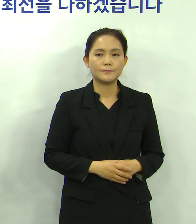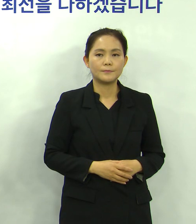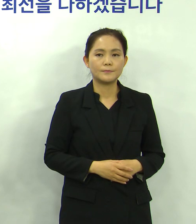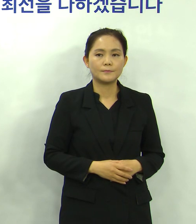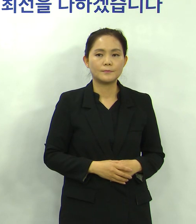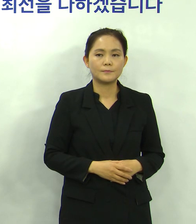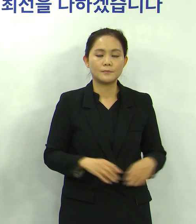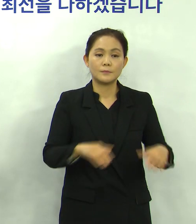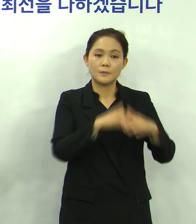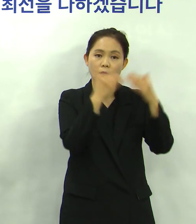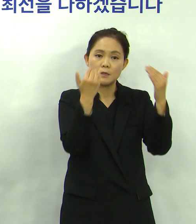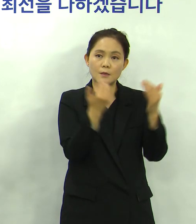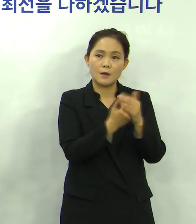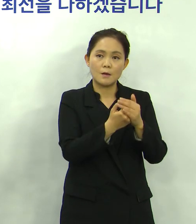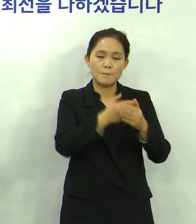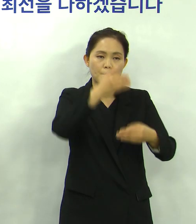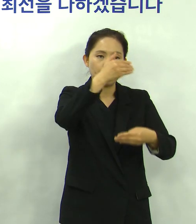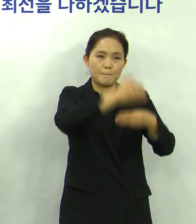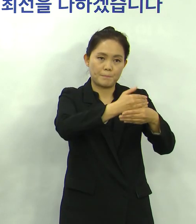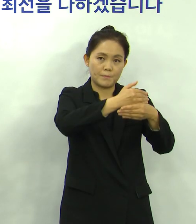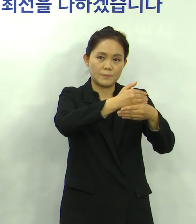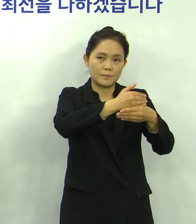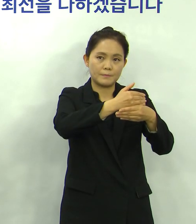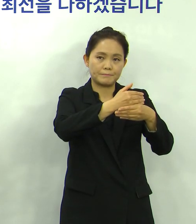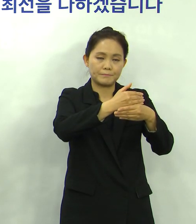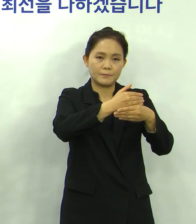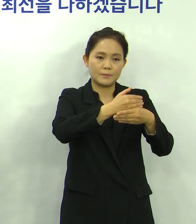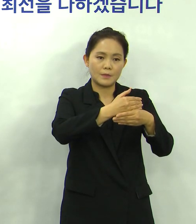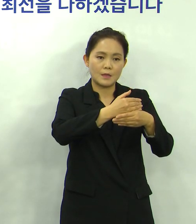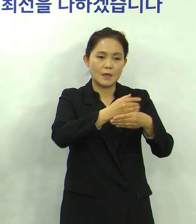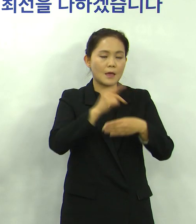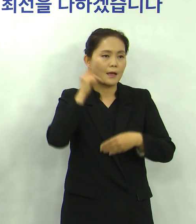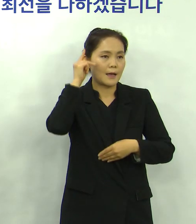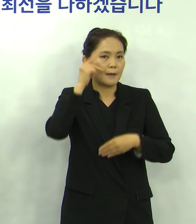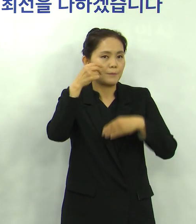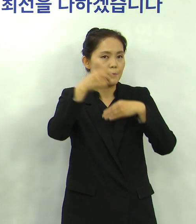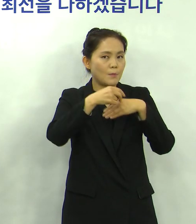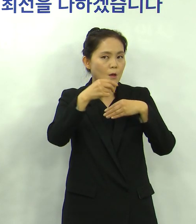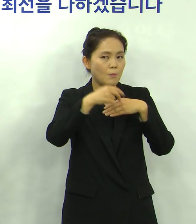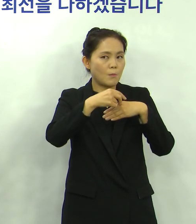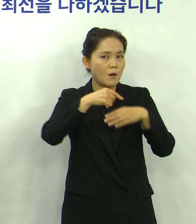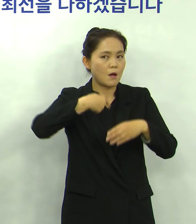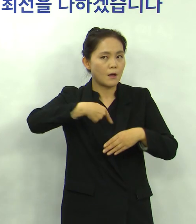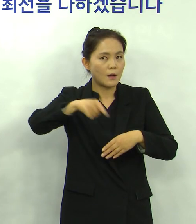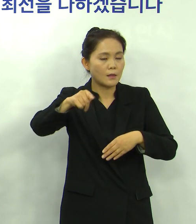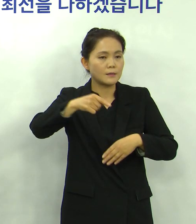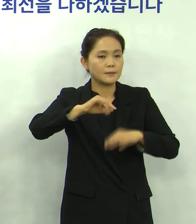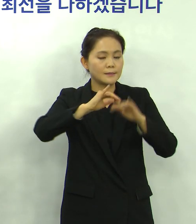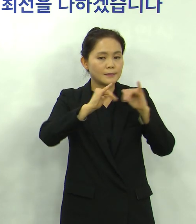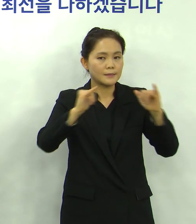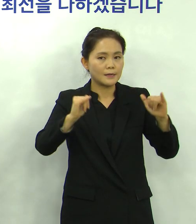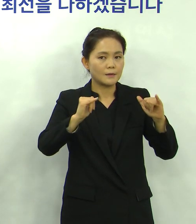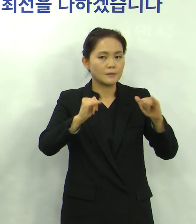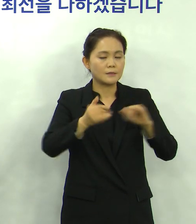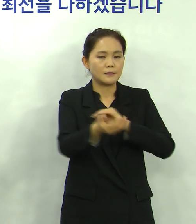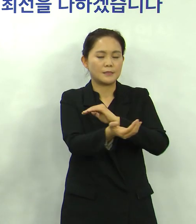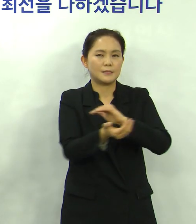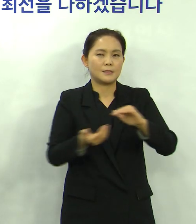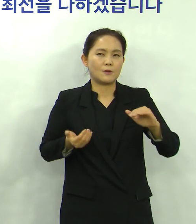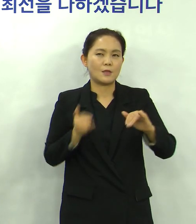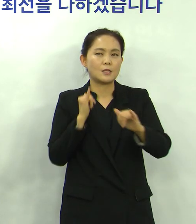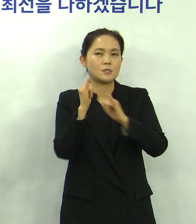전체 병원이 코트격리가 되어 있기 때문에 혹시 강남병원을 이용하실 분들은 사전에